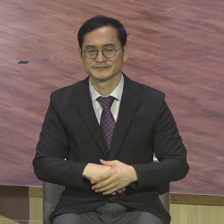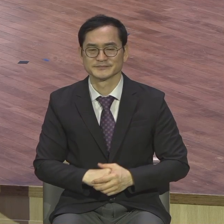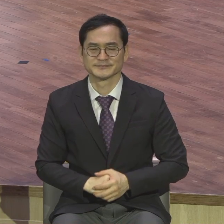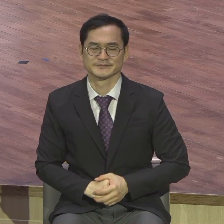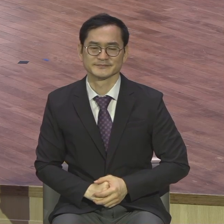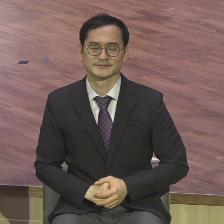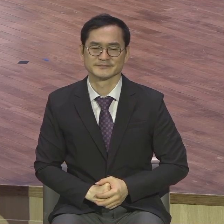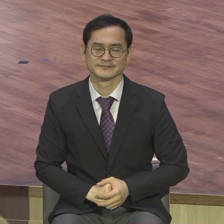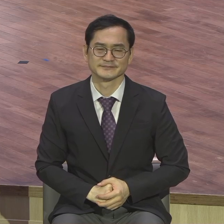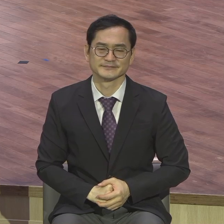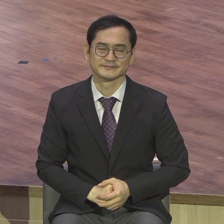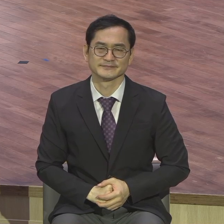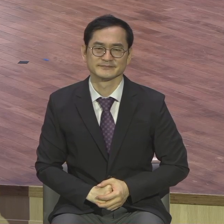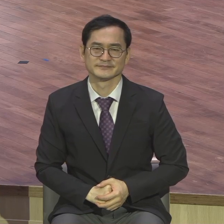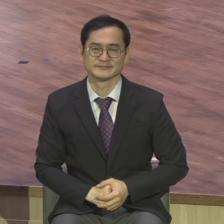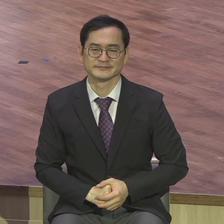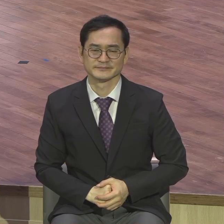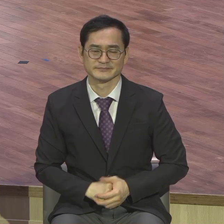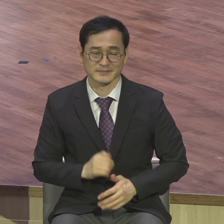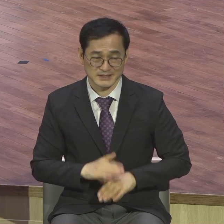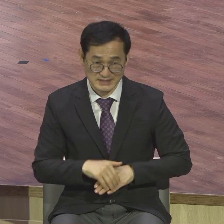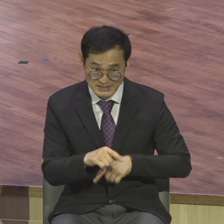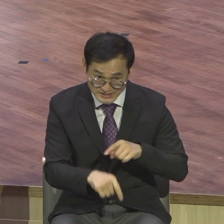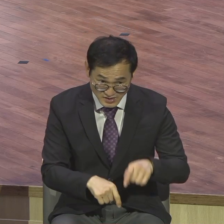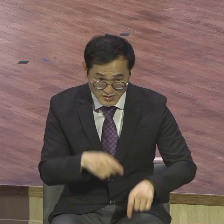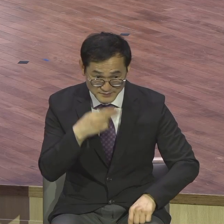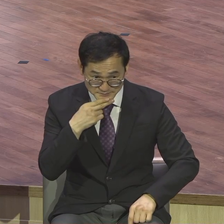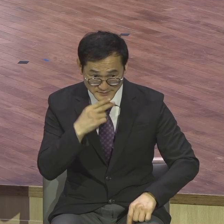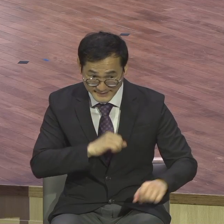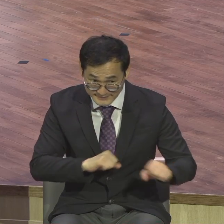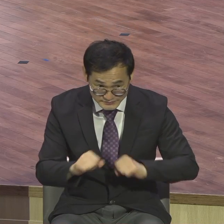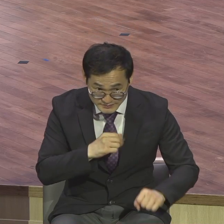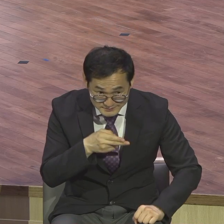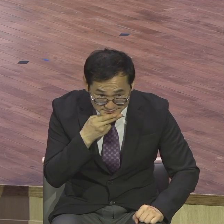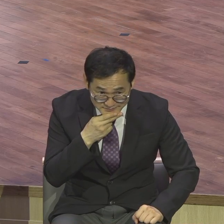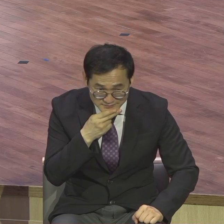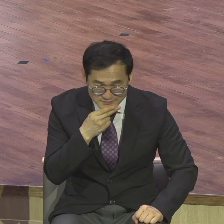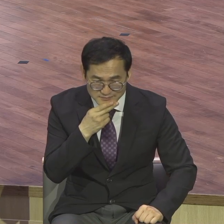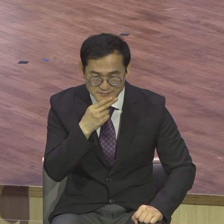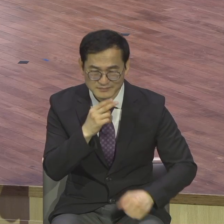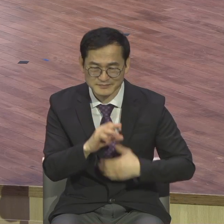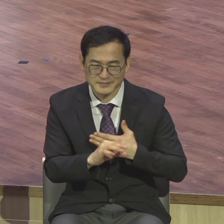행동하지 않는 거 핑계야 될 거 많지요 코로나